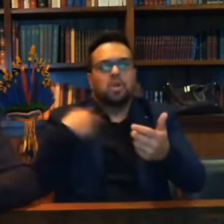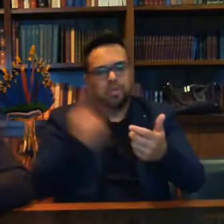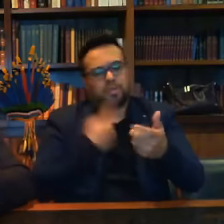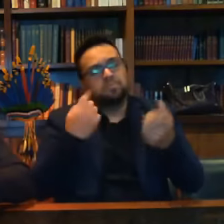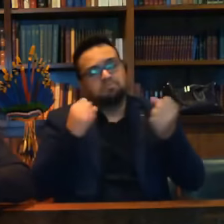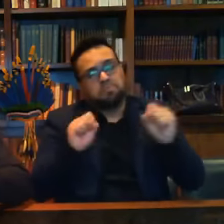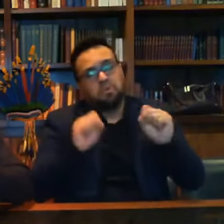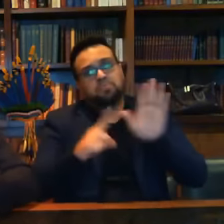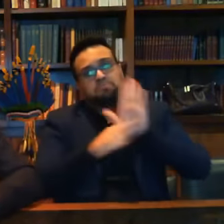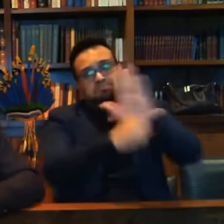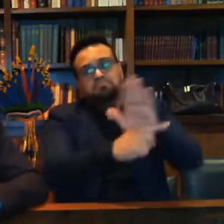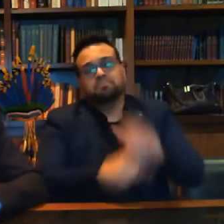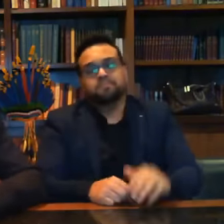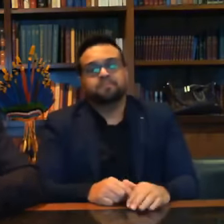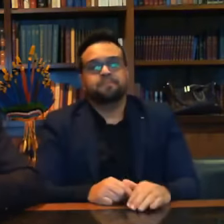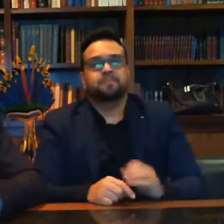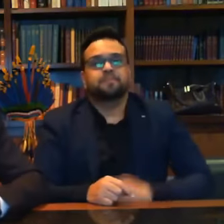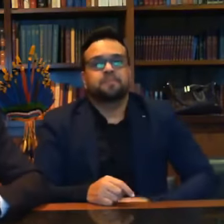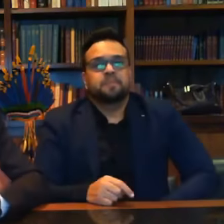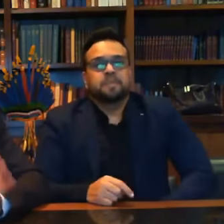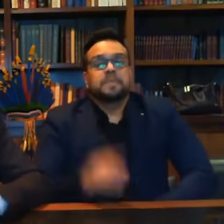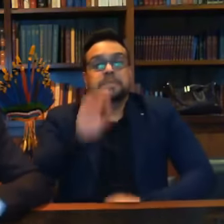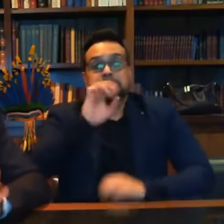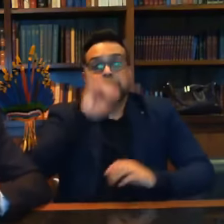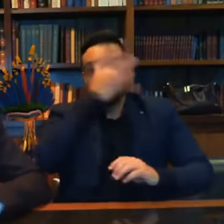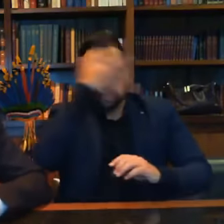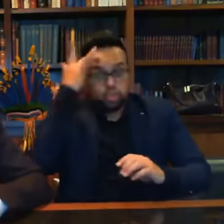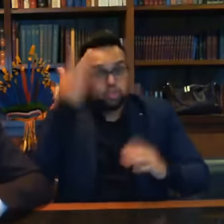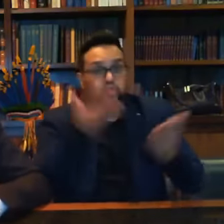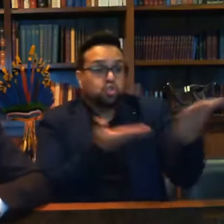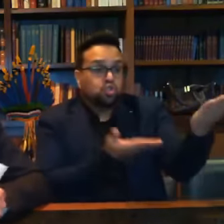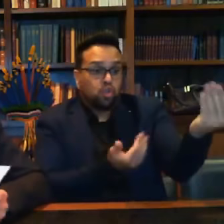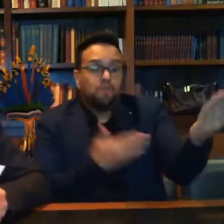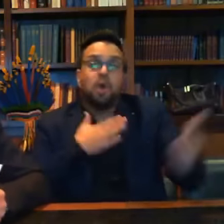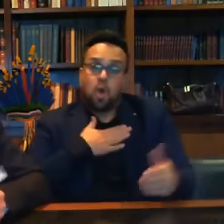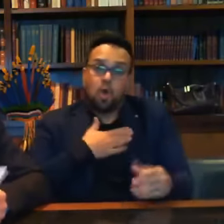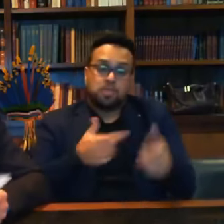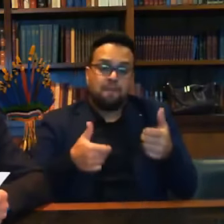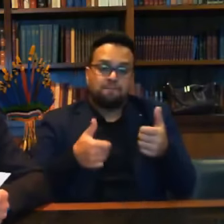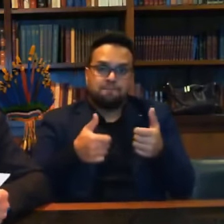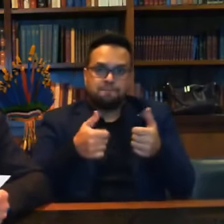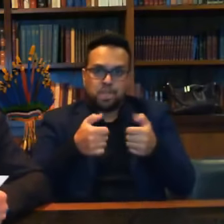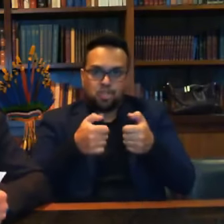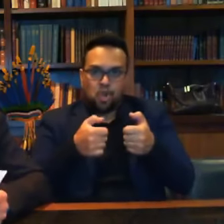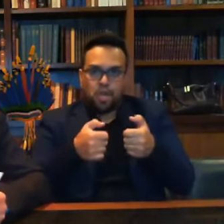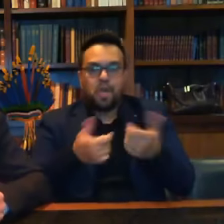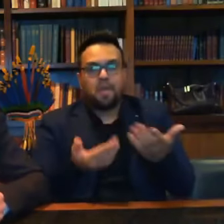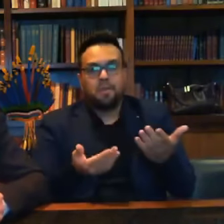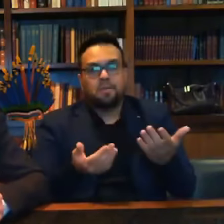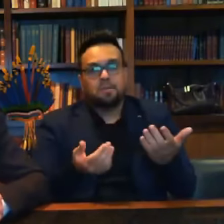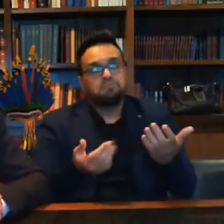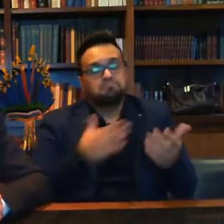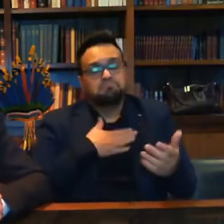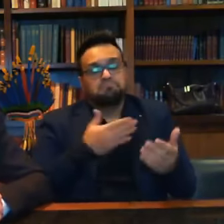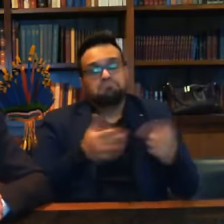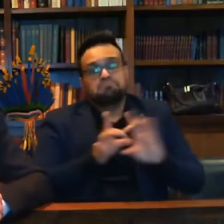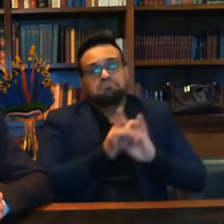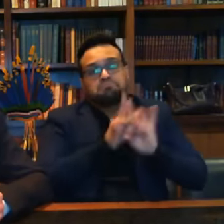colaborar. Quem quer, a garotada especial gosta disso, nós estamos aí fazendo justiça com garotada,